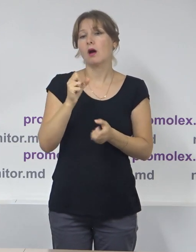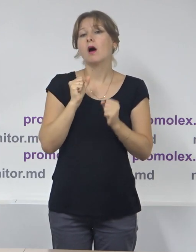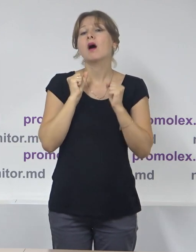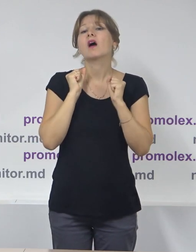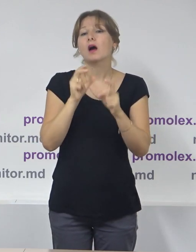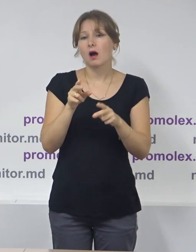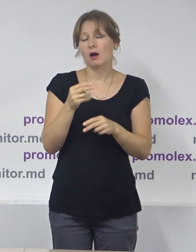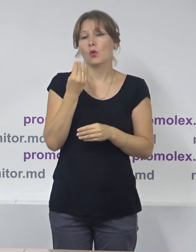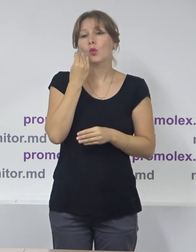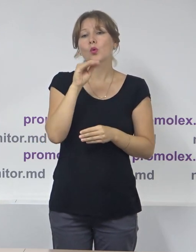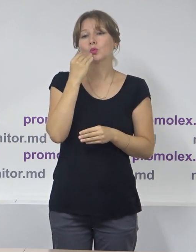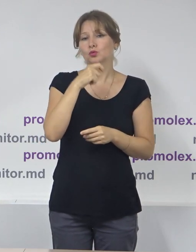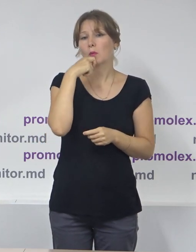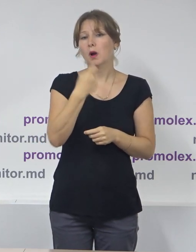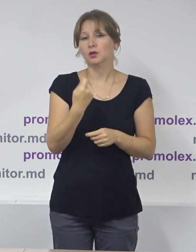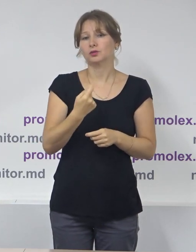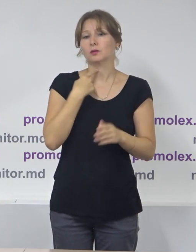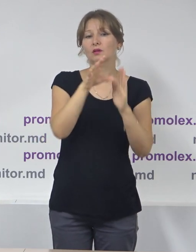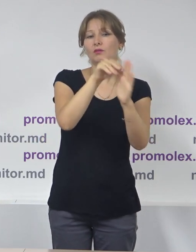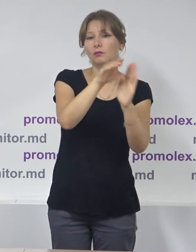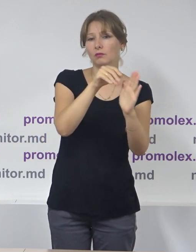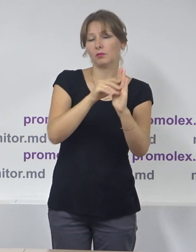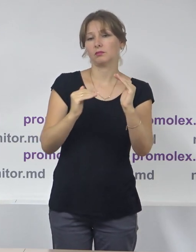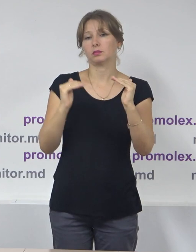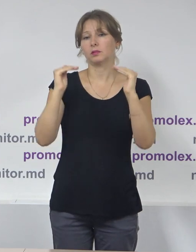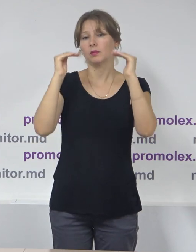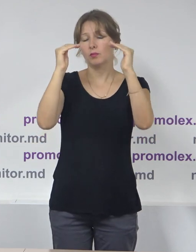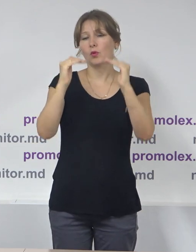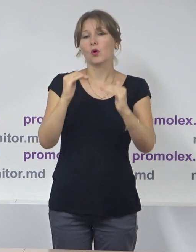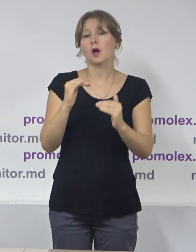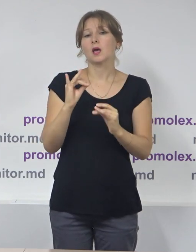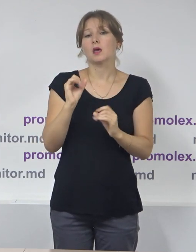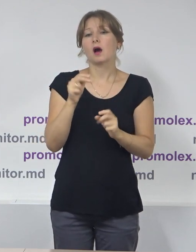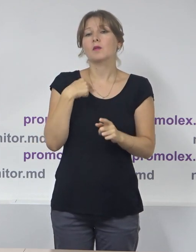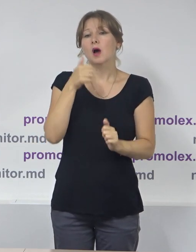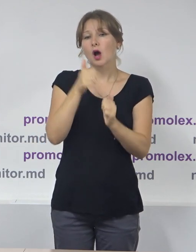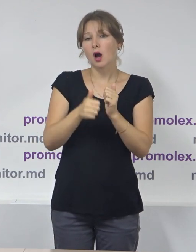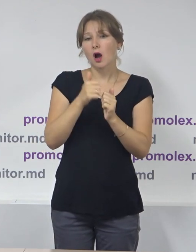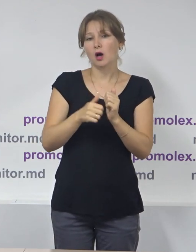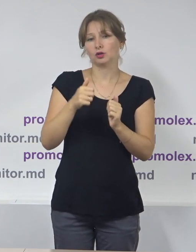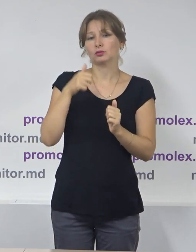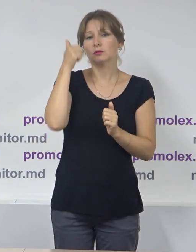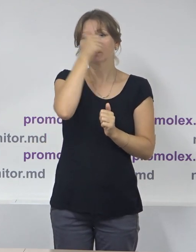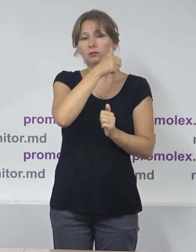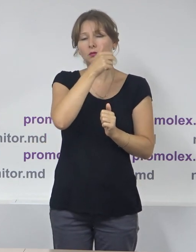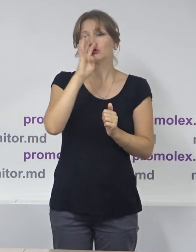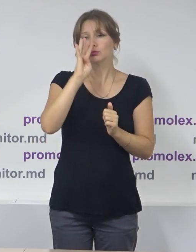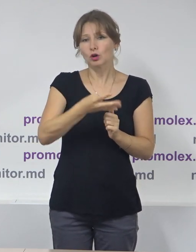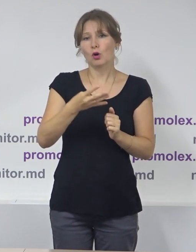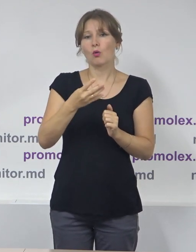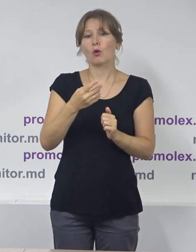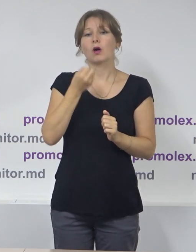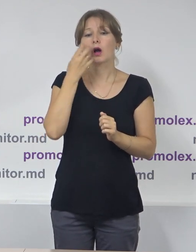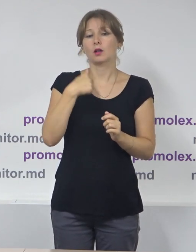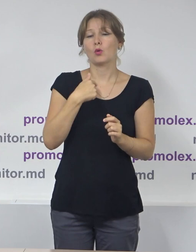apartenienței politice aleșilor locali, ori în mod tradițional, așa cum vorbim și la alegerile parlamentare, dar am